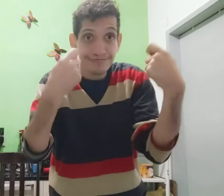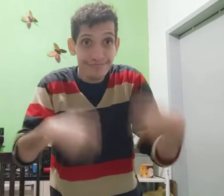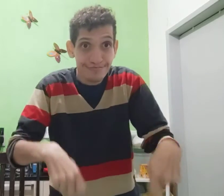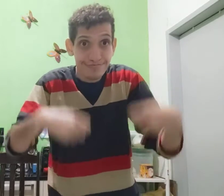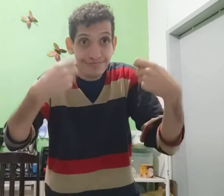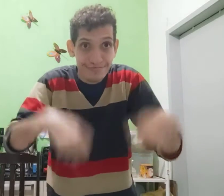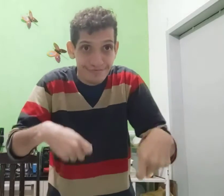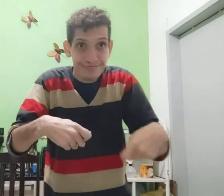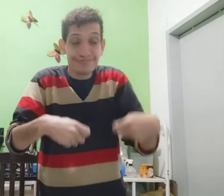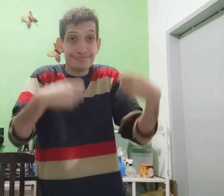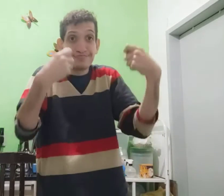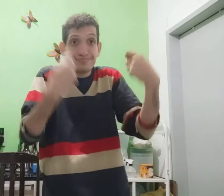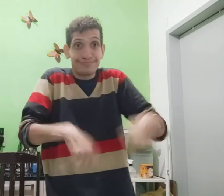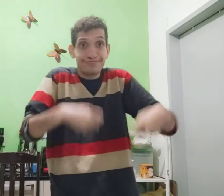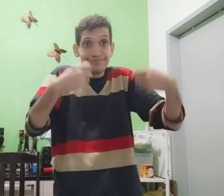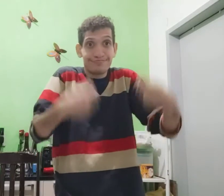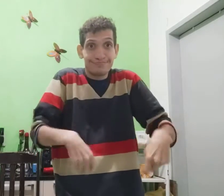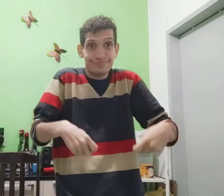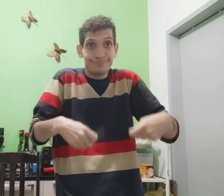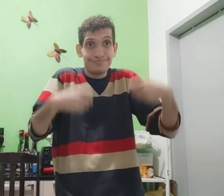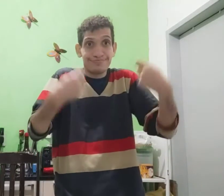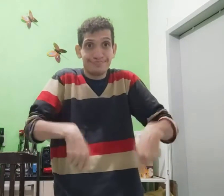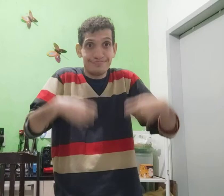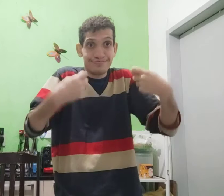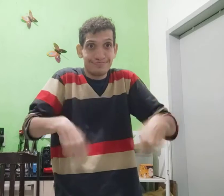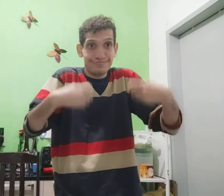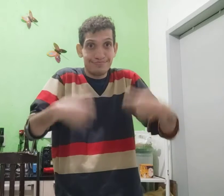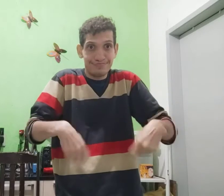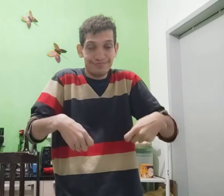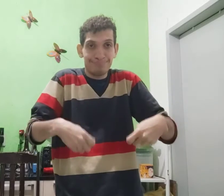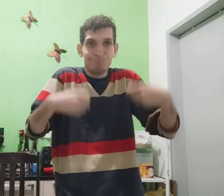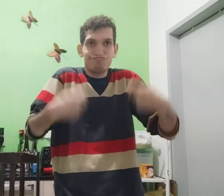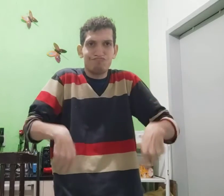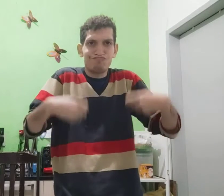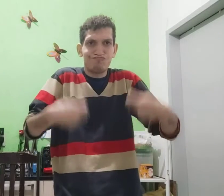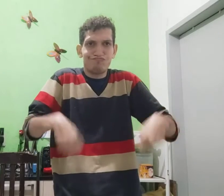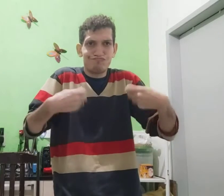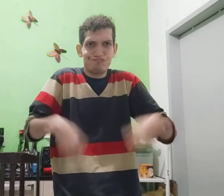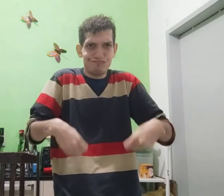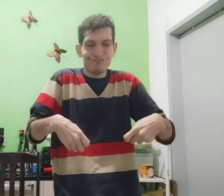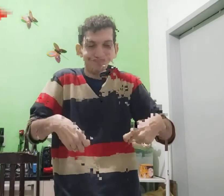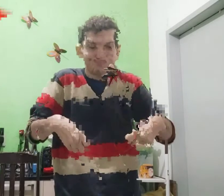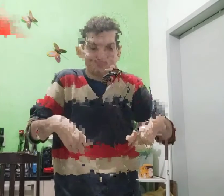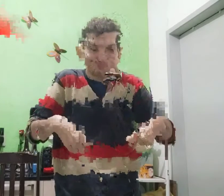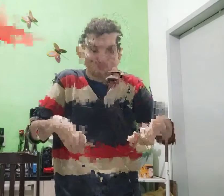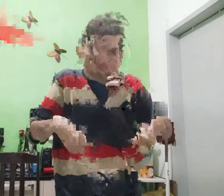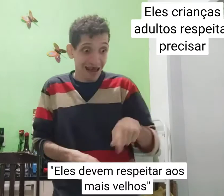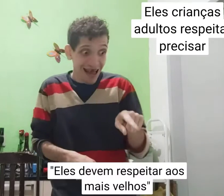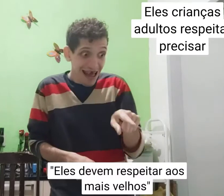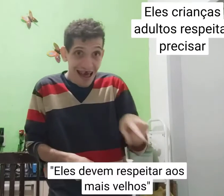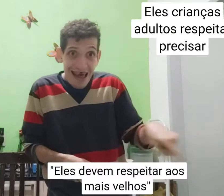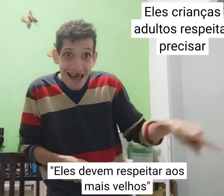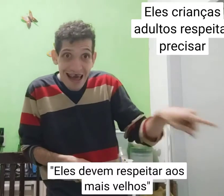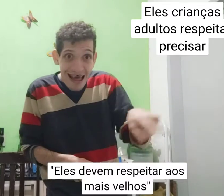ó Precisar Precisar precisar, precisar. Por exemplo,